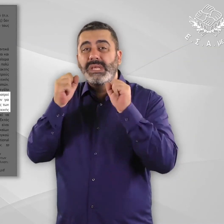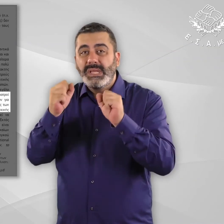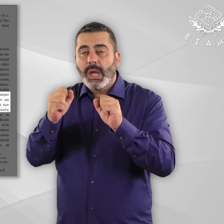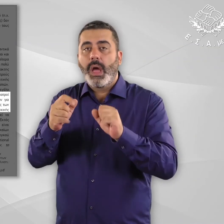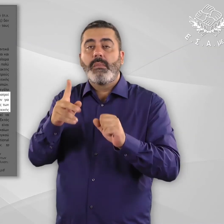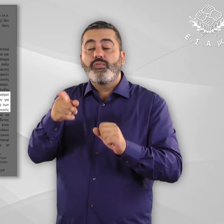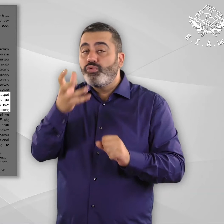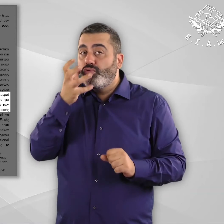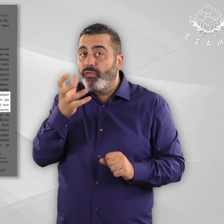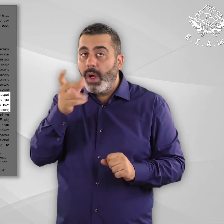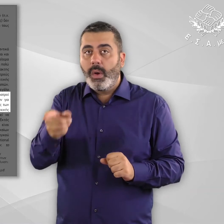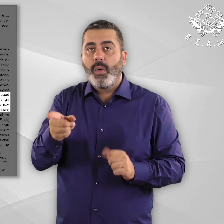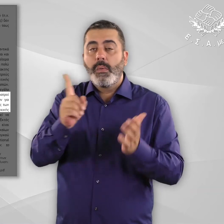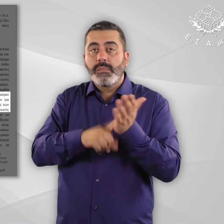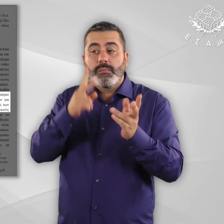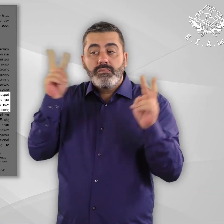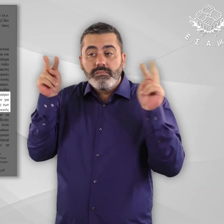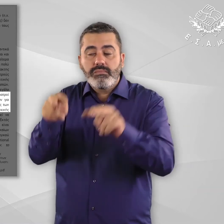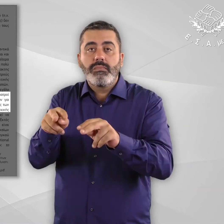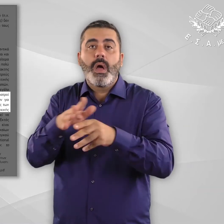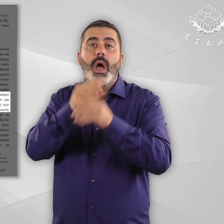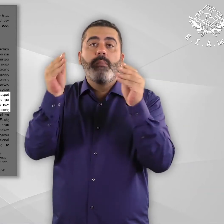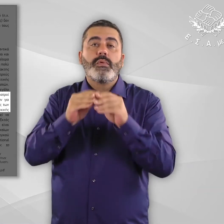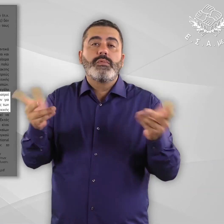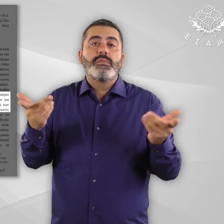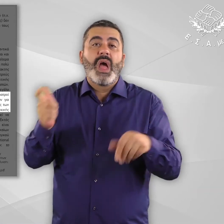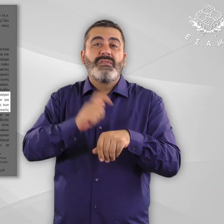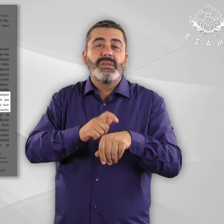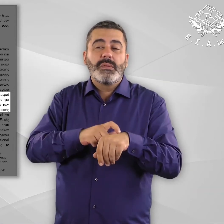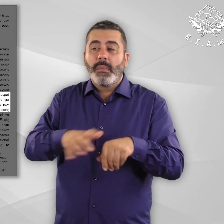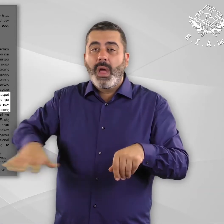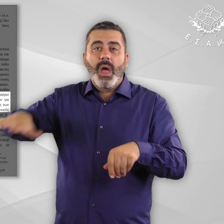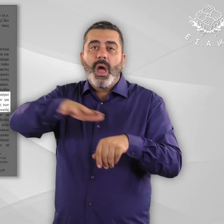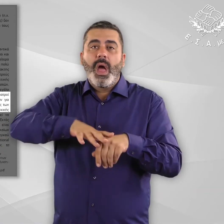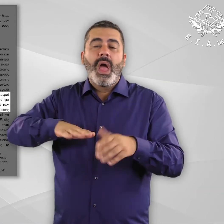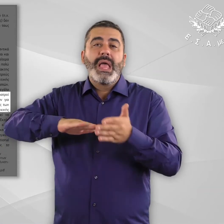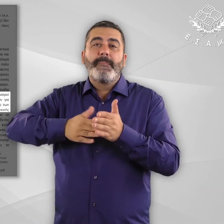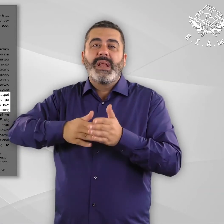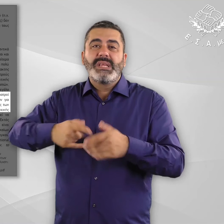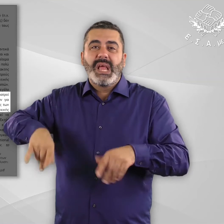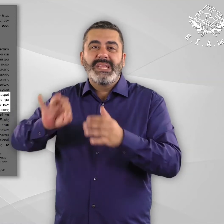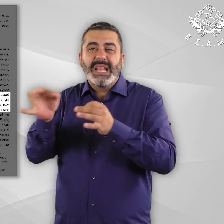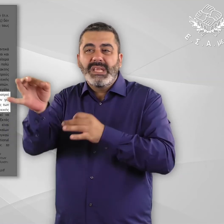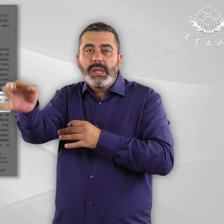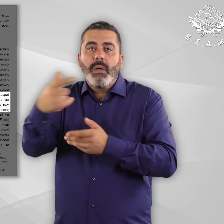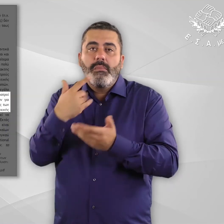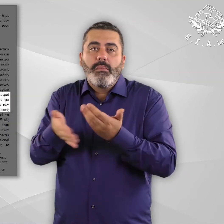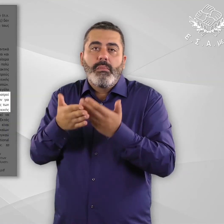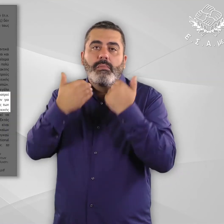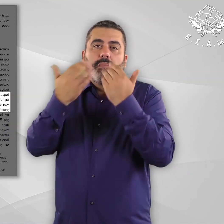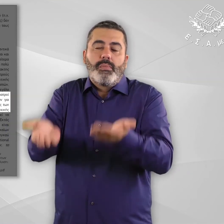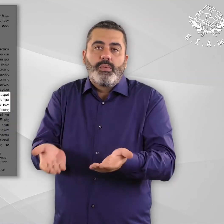η κλίμακα των αναγκών για φροντίδα ψυχικής υγείας και η σοβαρότητα της κατάστασης των ασθενών υπερβαίνουν τη δυνατότητας των